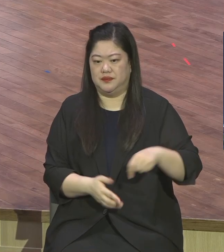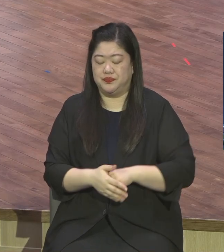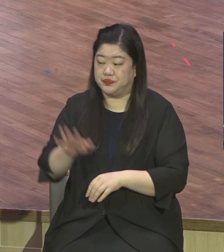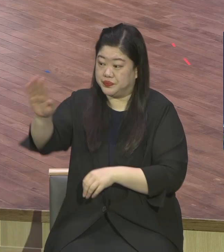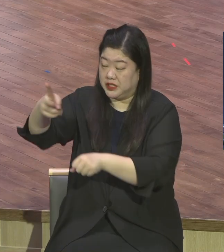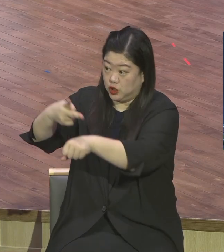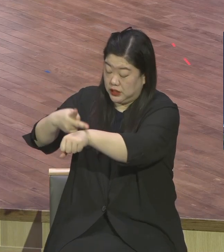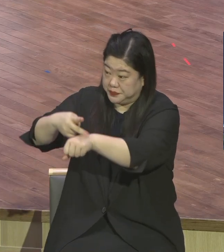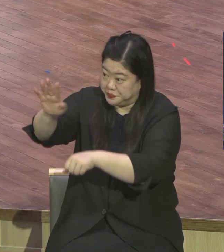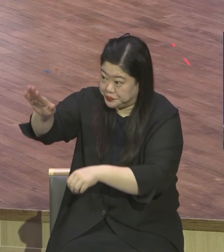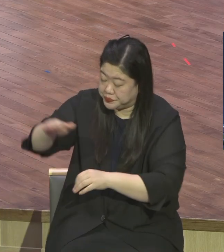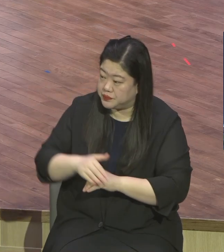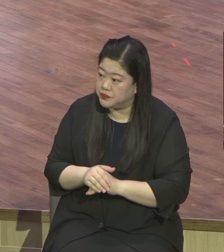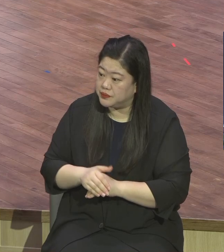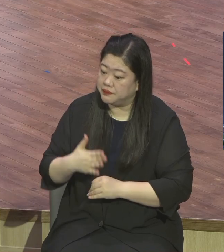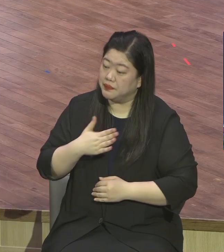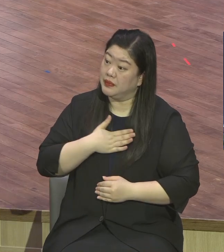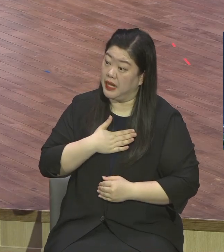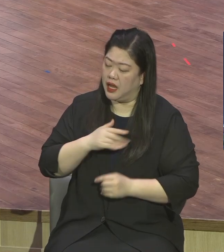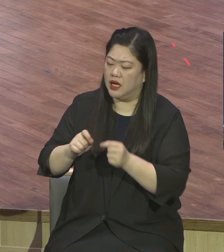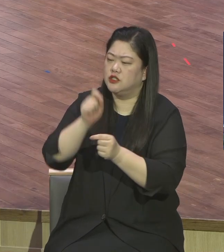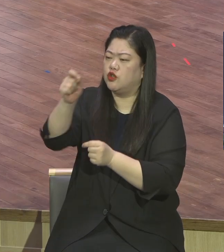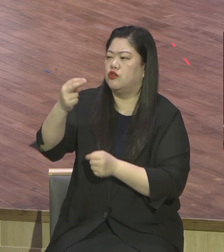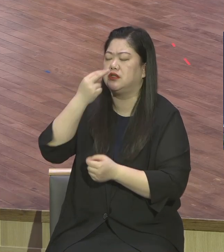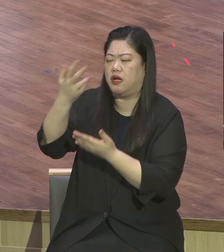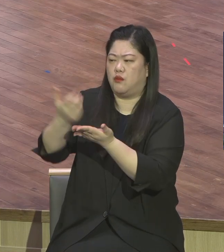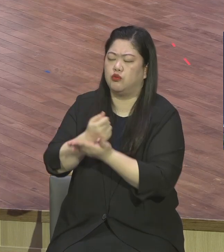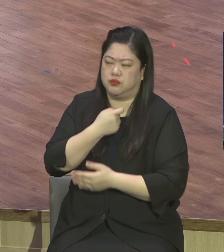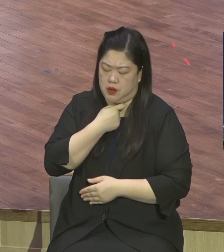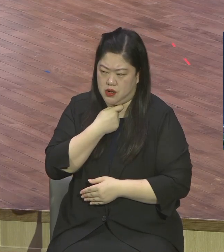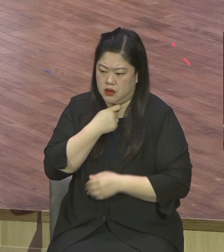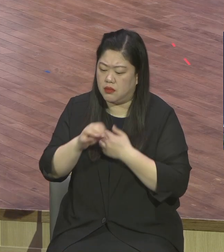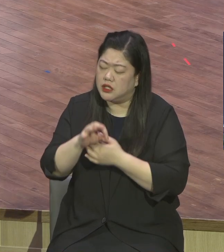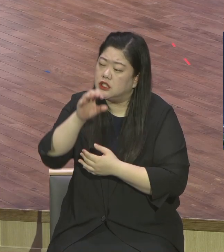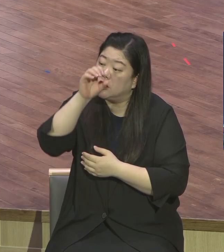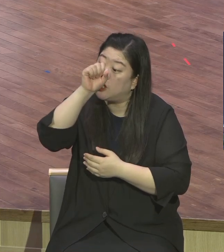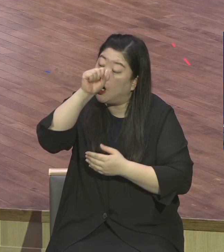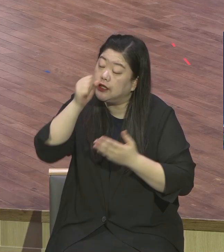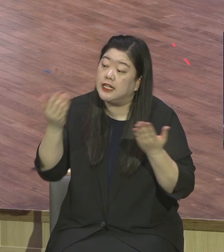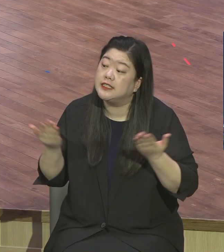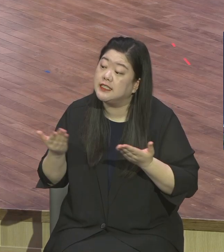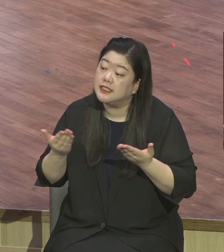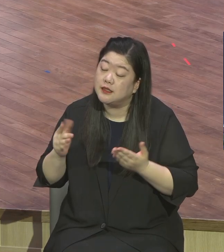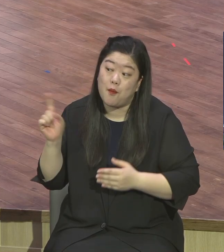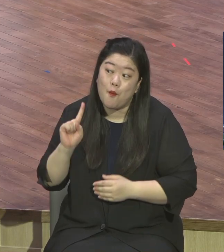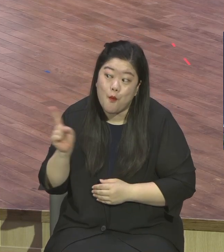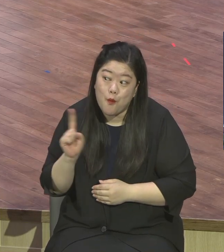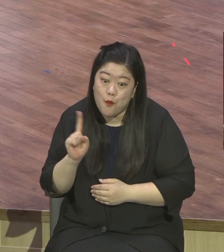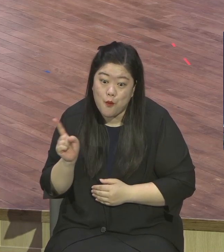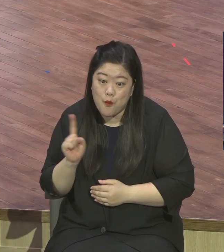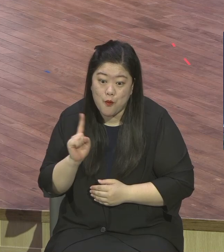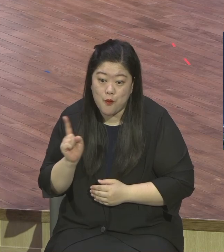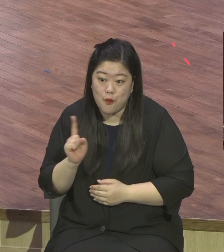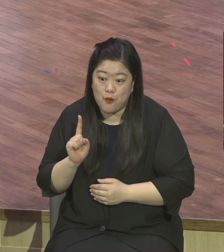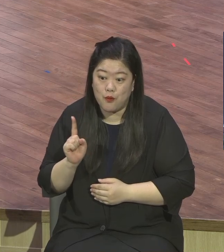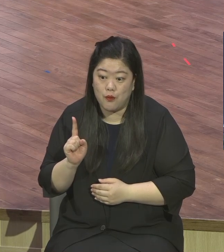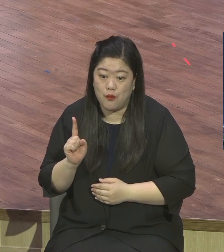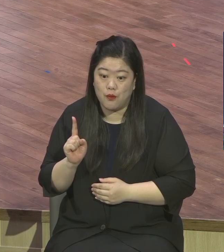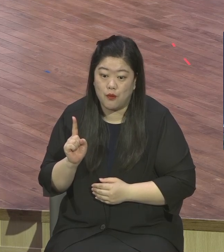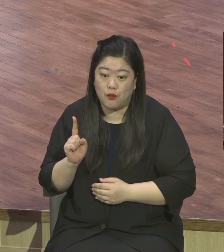일을 좋은 일을 하여야 영생을 얻을 수 있겠습니까? 이 질문을 보면 이 청년은 뭐요? 선한 어떤 희생적인